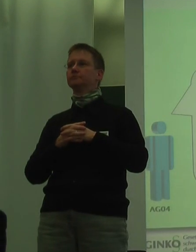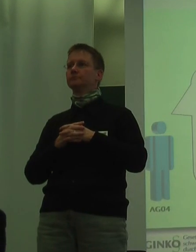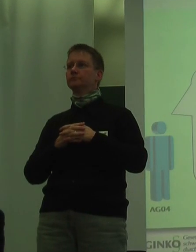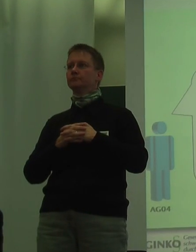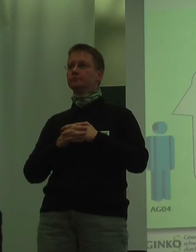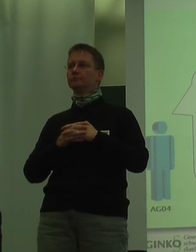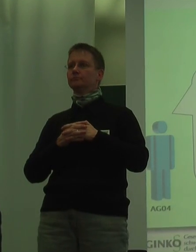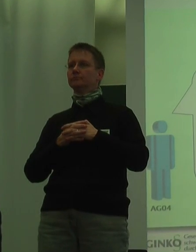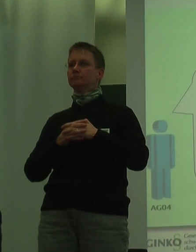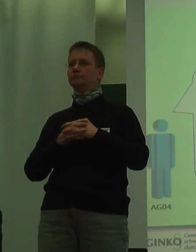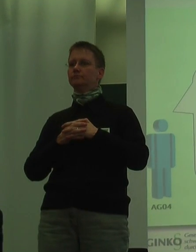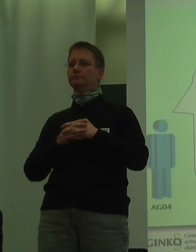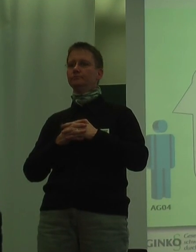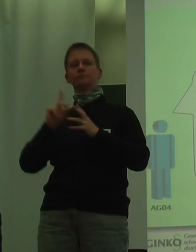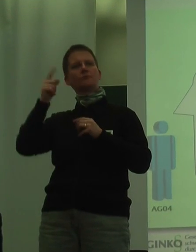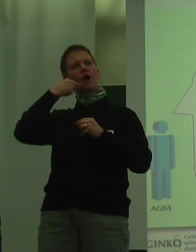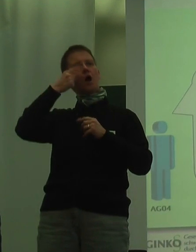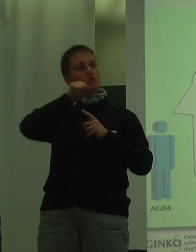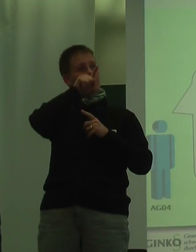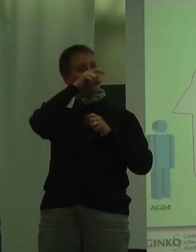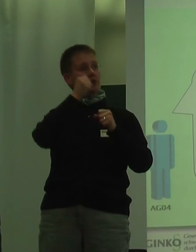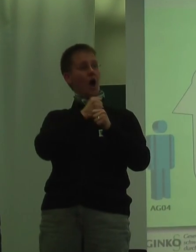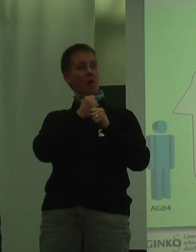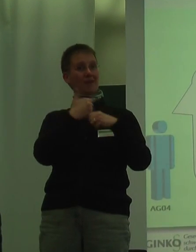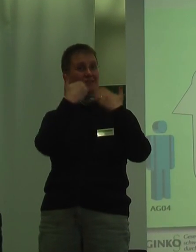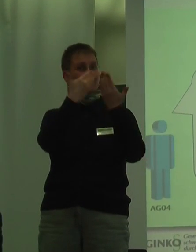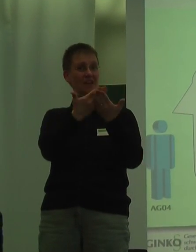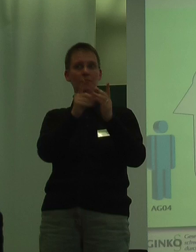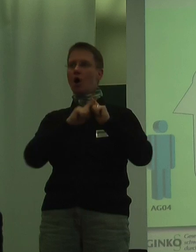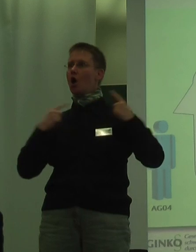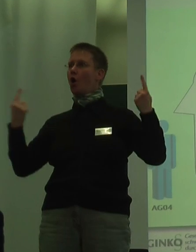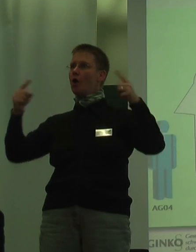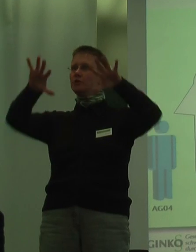Ja, auch in der Aussage dieses Arbeitgebers spiegelt sich die räumliche Umfeldanpassung wider?